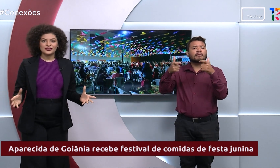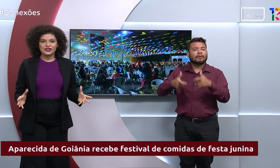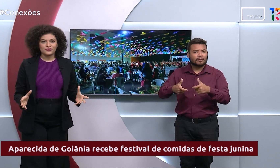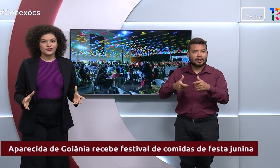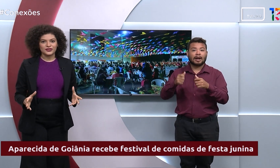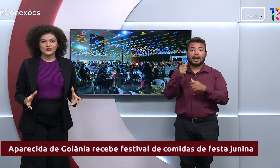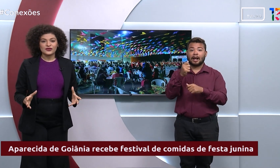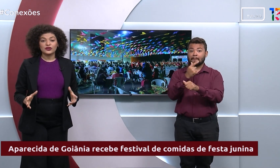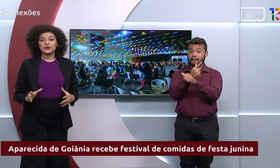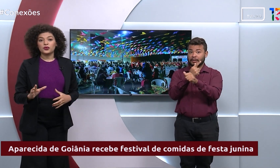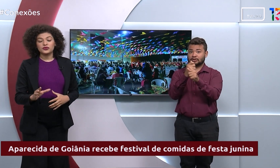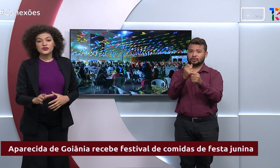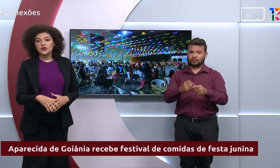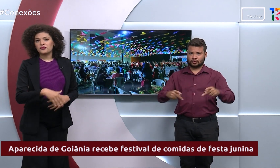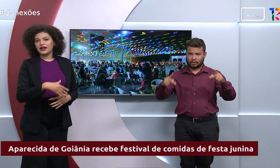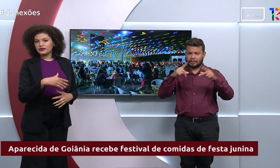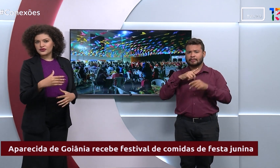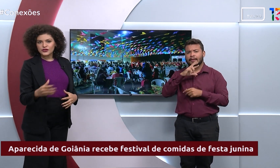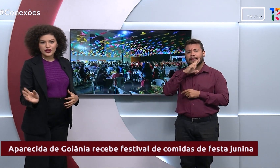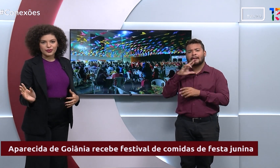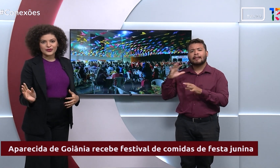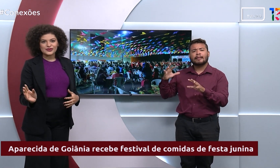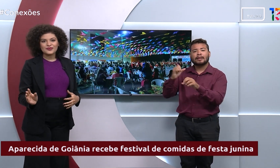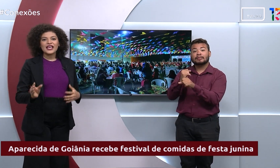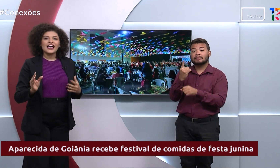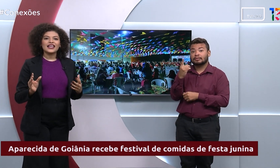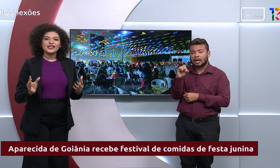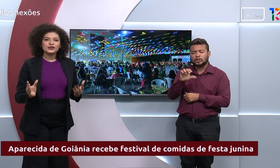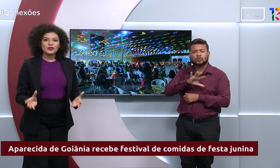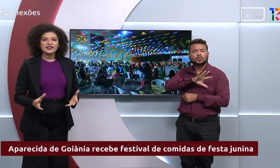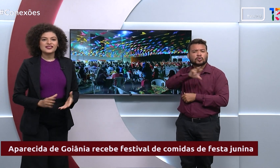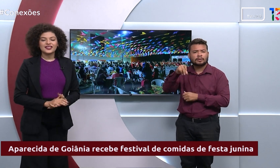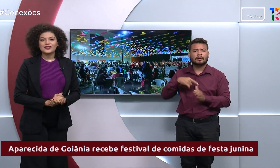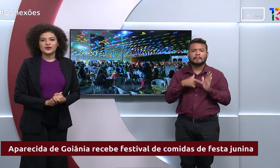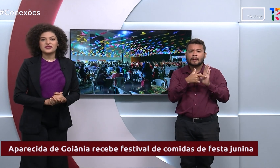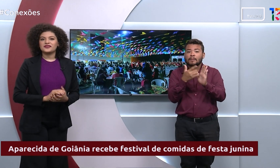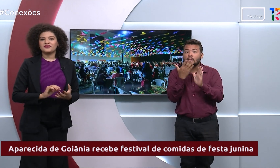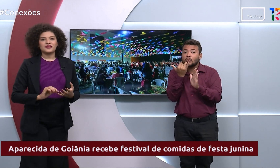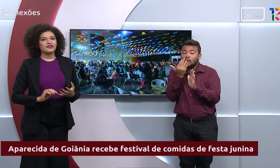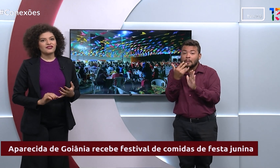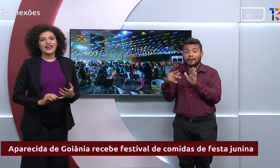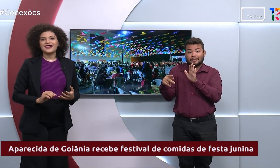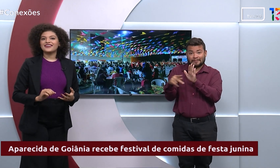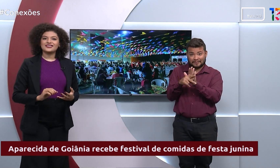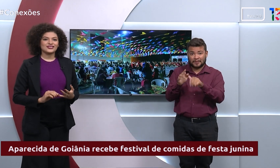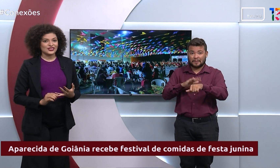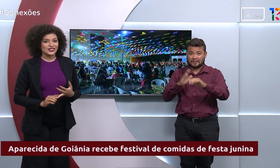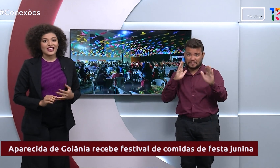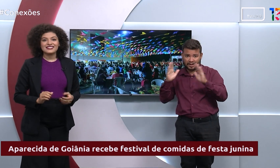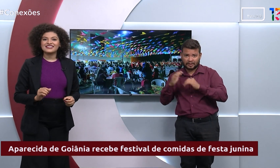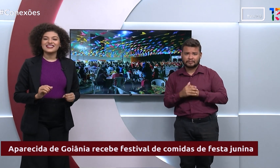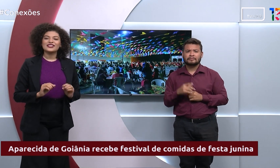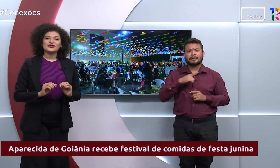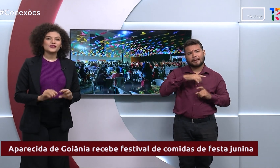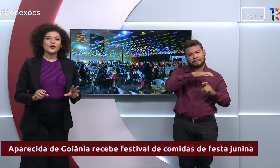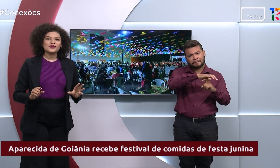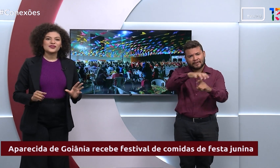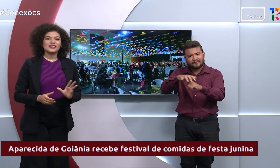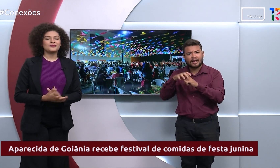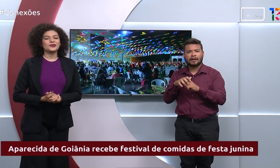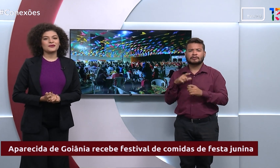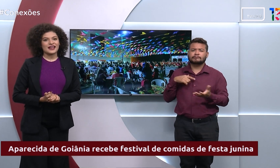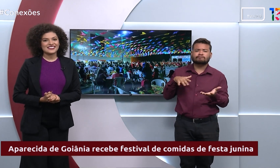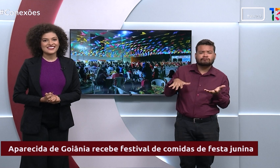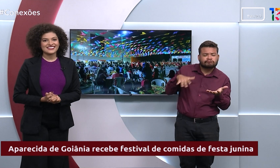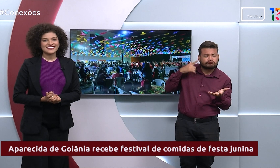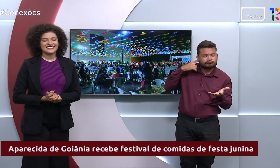restaurantes envolvidos, todos com pratos típicos. Além de muitas atrações, feira, DJs, shows